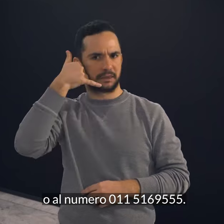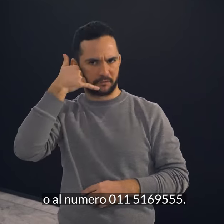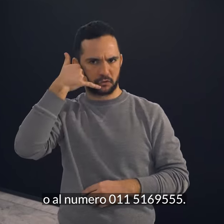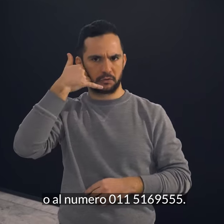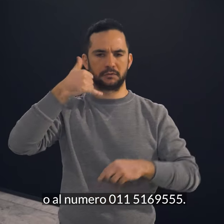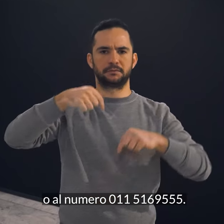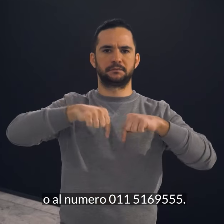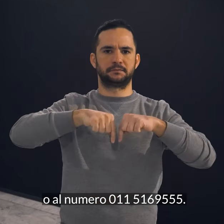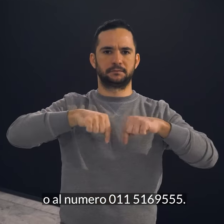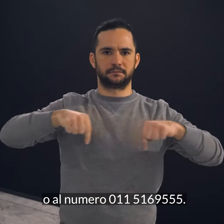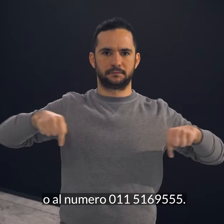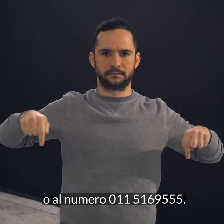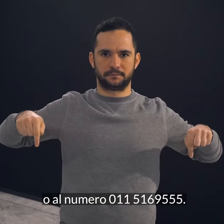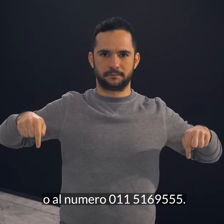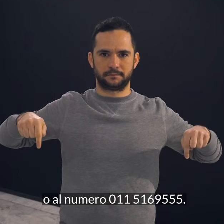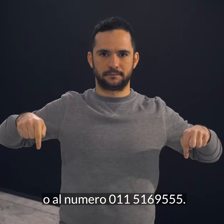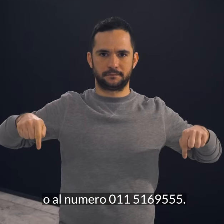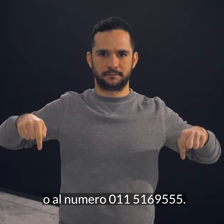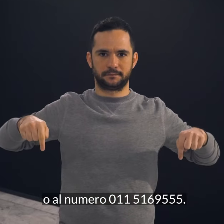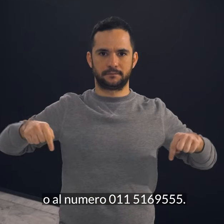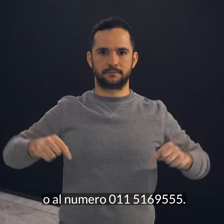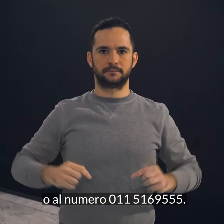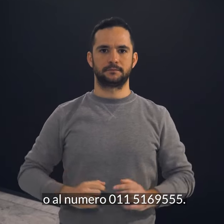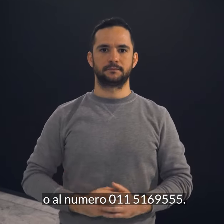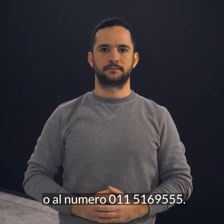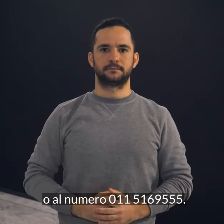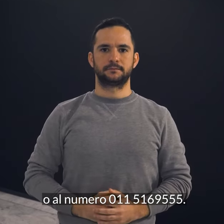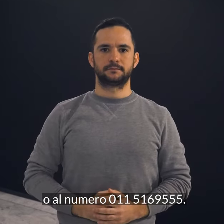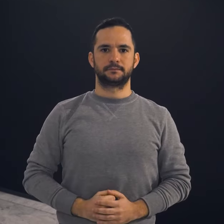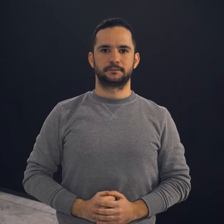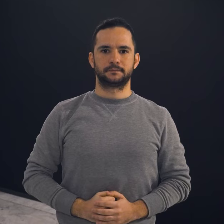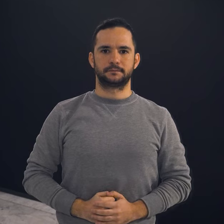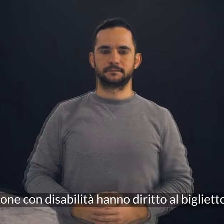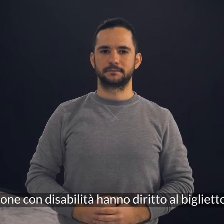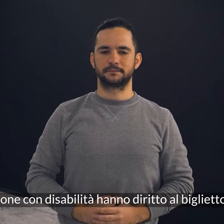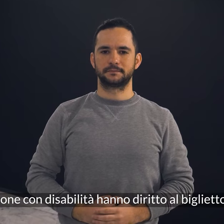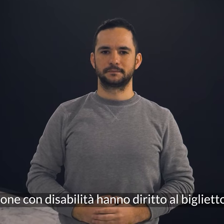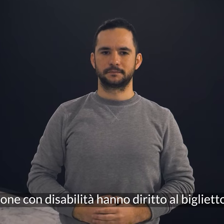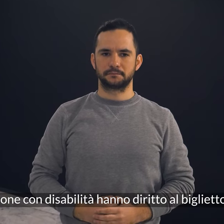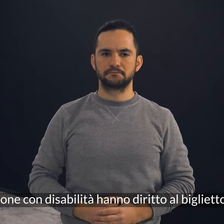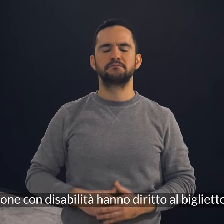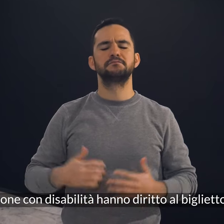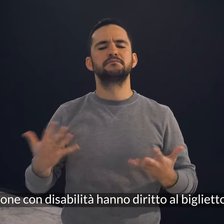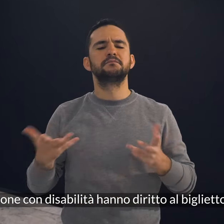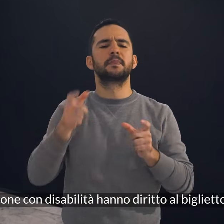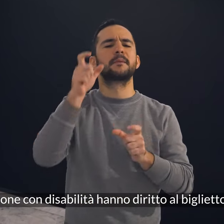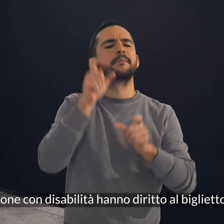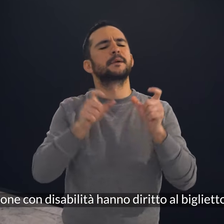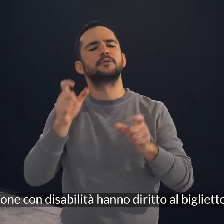-5169-555 Le persone con disabilità hanno